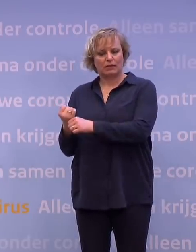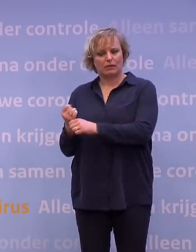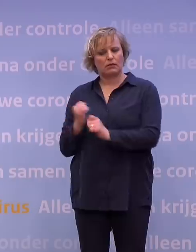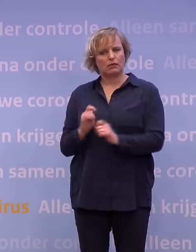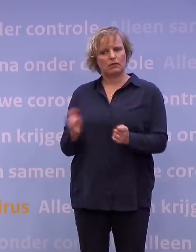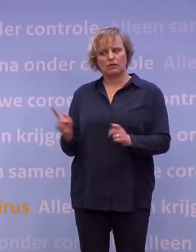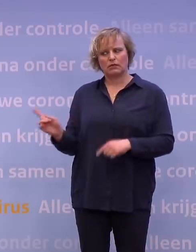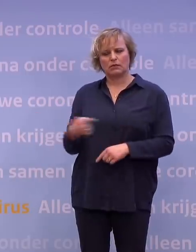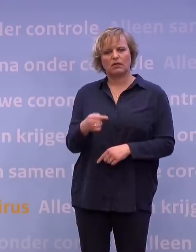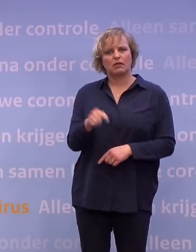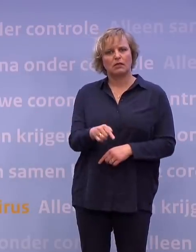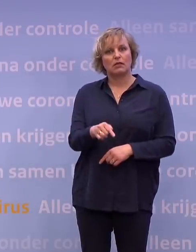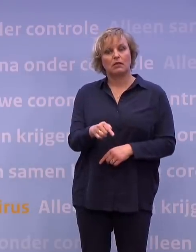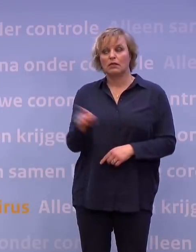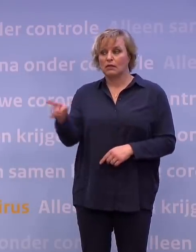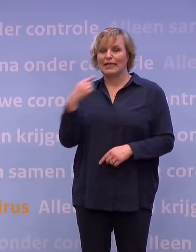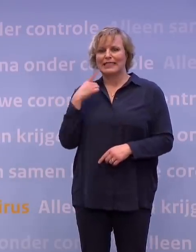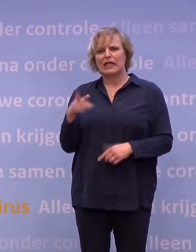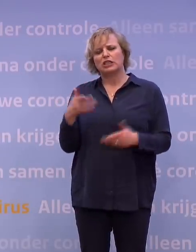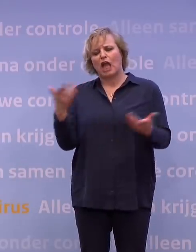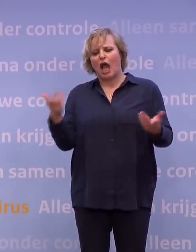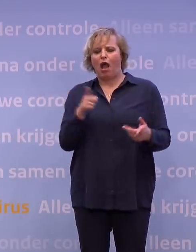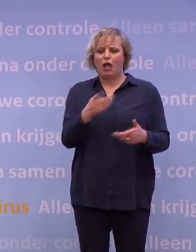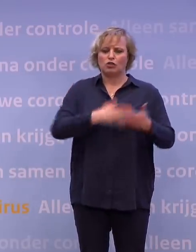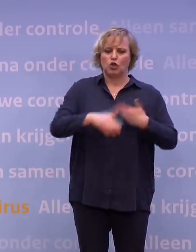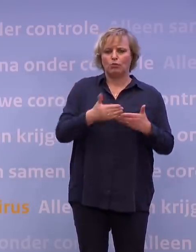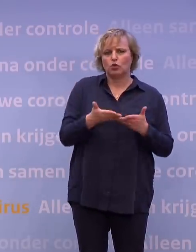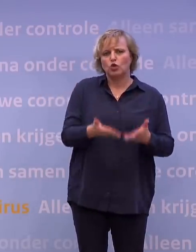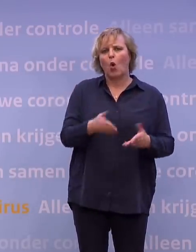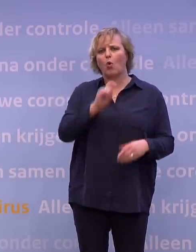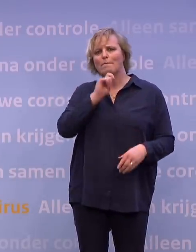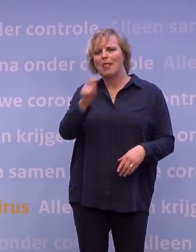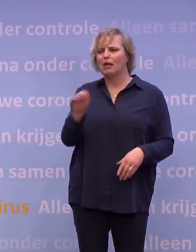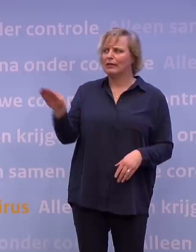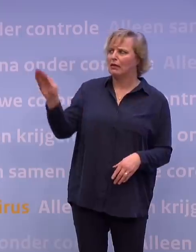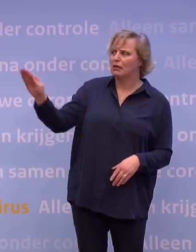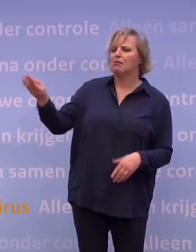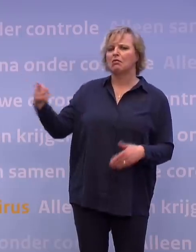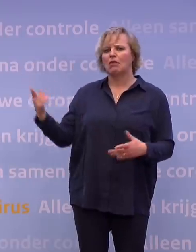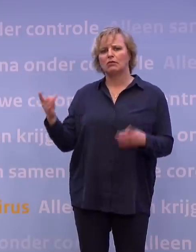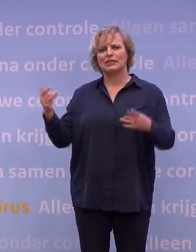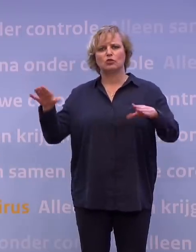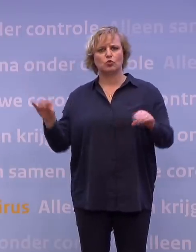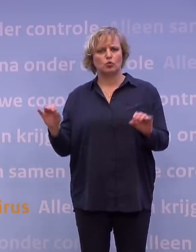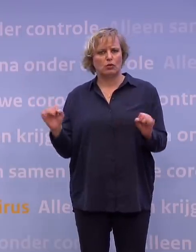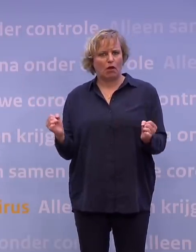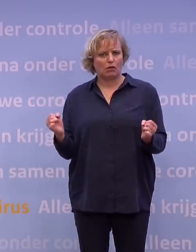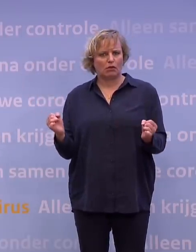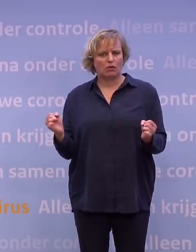En u geeft aan, als dat gebeurt, dan kun je daar melding van maken. En dat kan eventueel worden opgetreden. Ik vroeg me af, heeft u in beeld